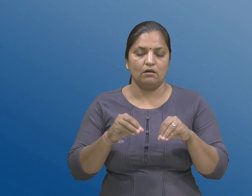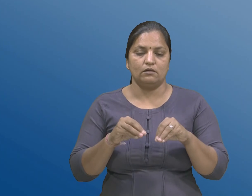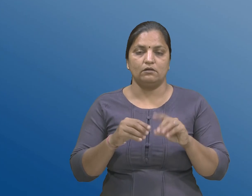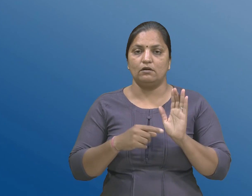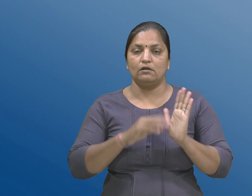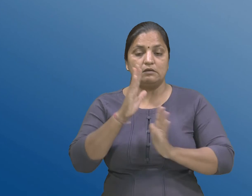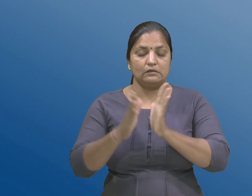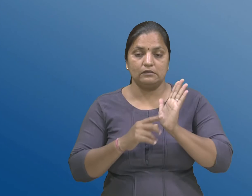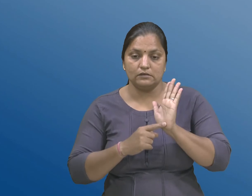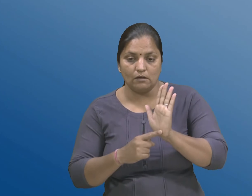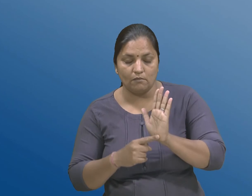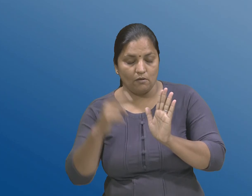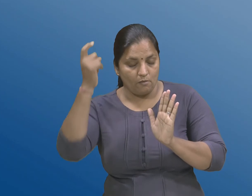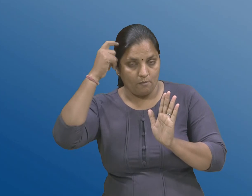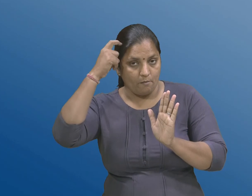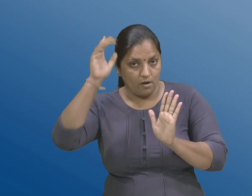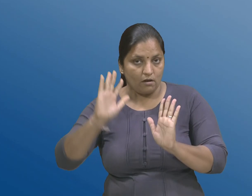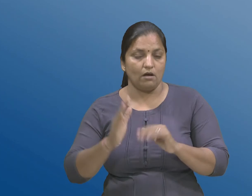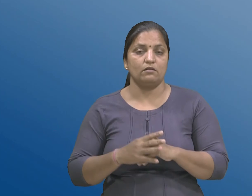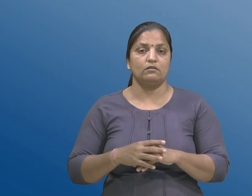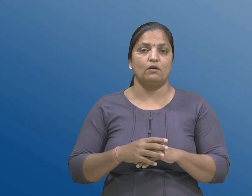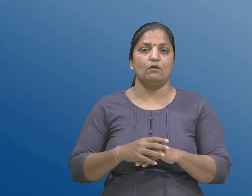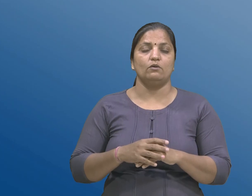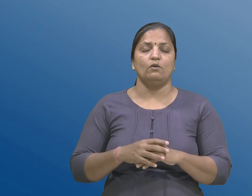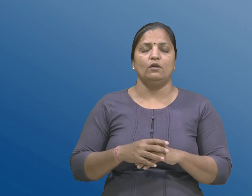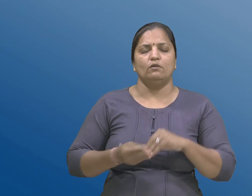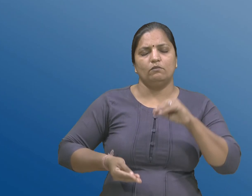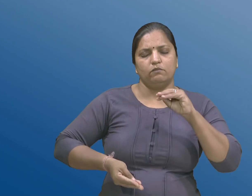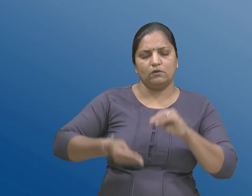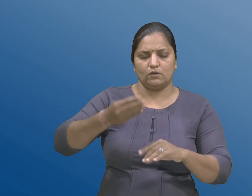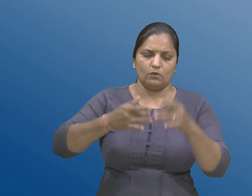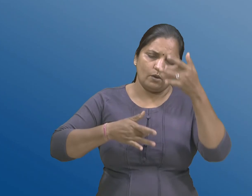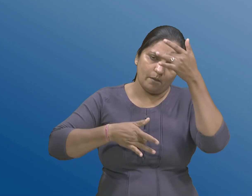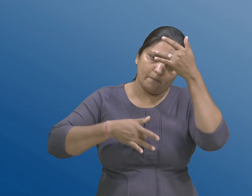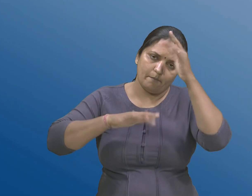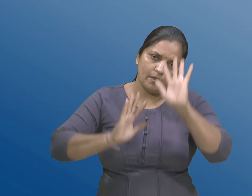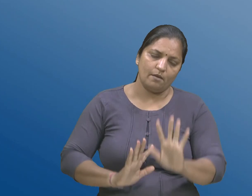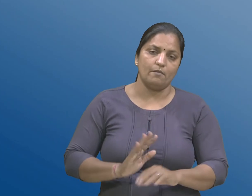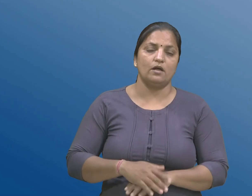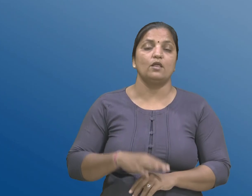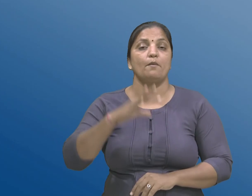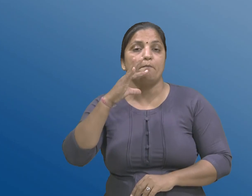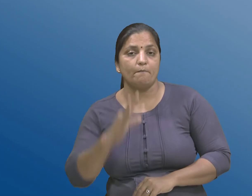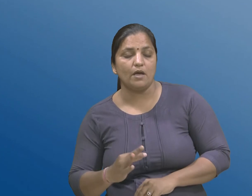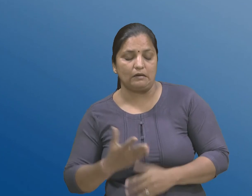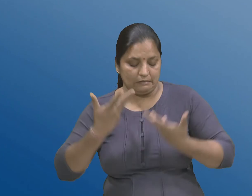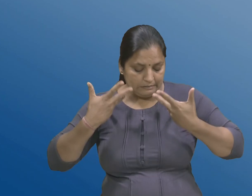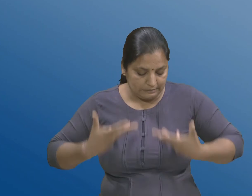मगजना ग्ण्यान तंतुओं नो एक वकर्तो जतो रोग छे, जे मुख्यत्वे शरीर ने आधार